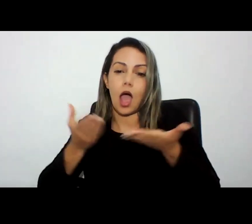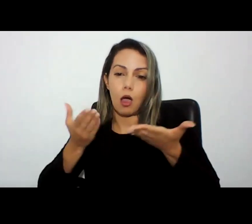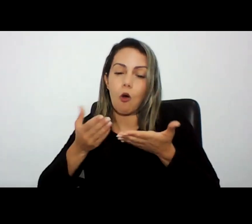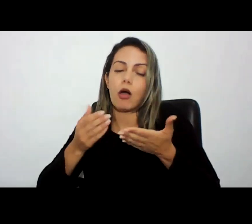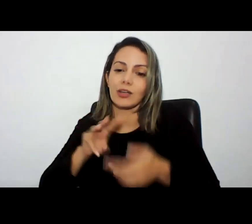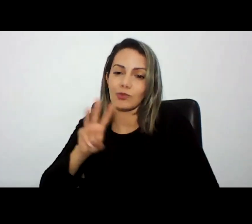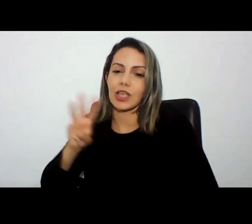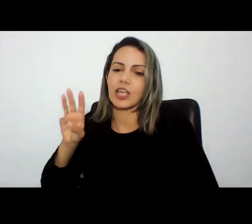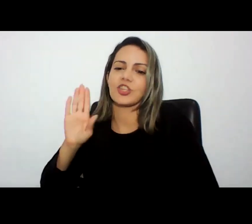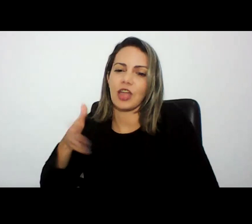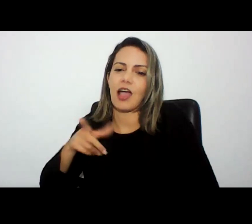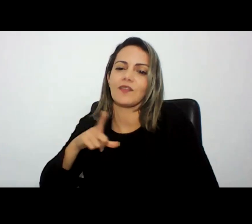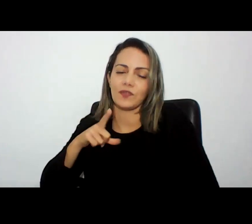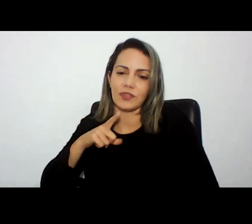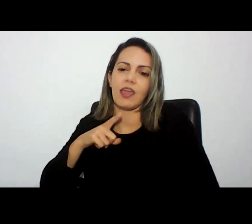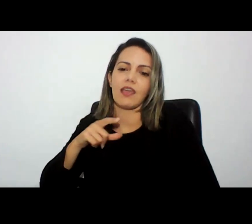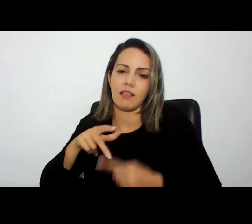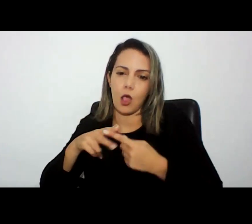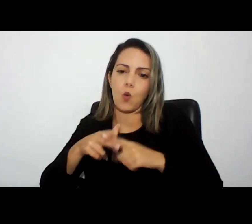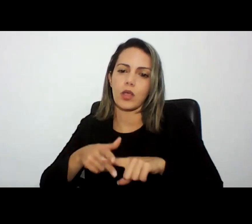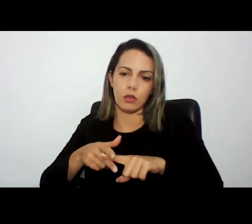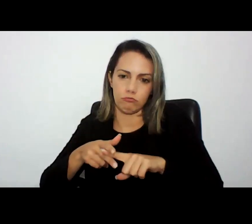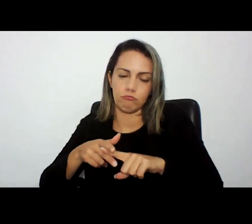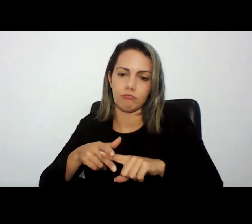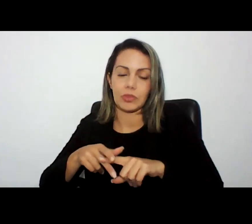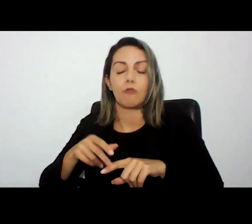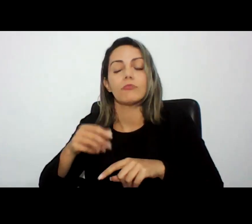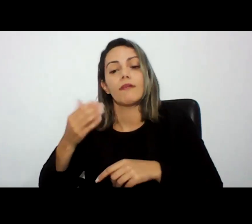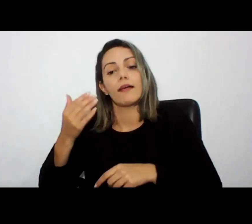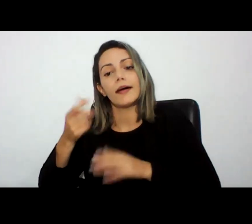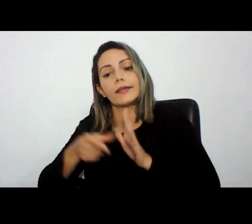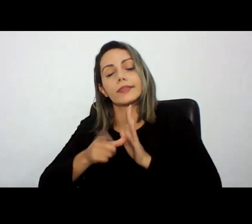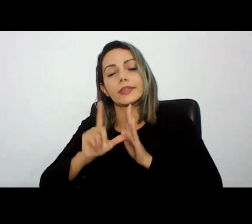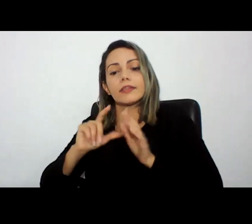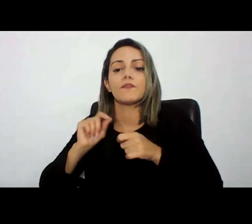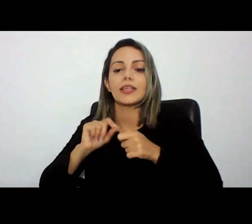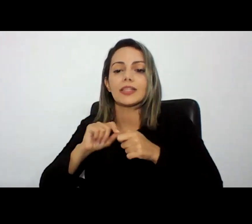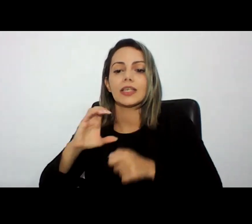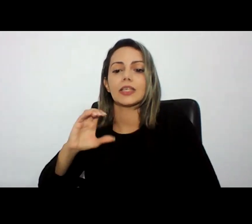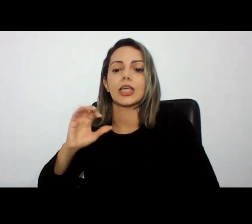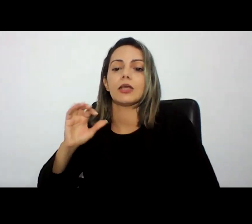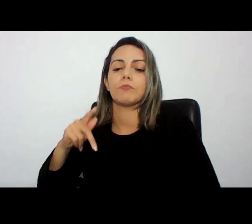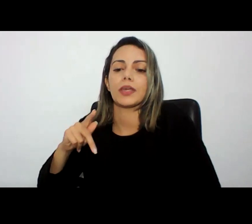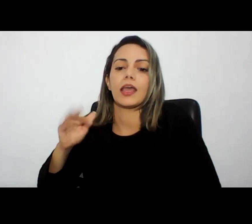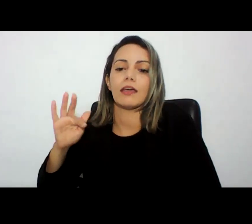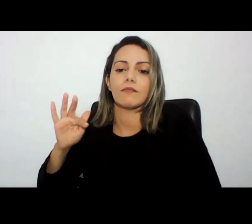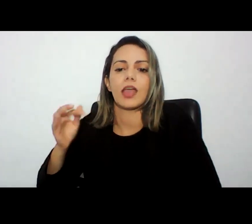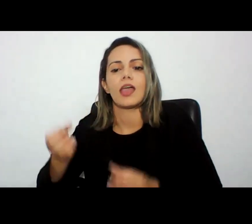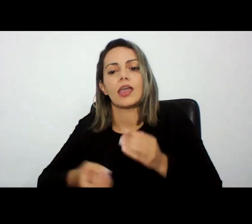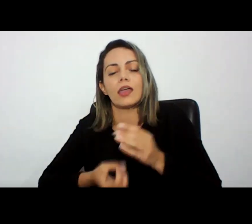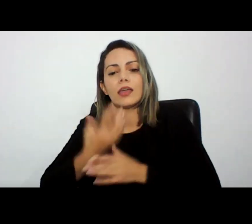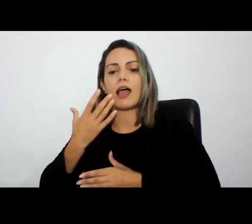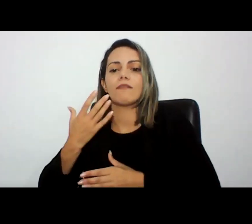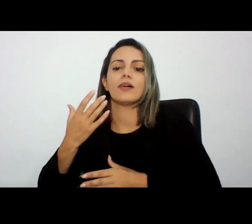então esse rapaz gerava os CPFs criava os cadastros e conseguia fazer uma compra lá de ingressos para